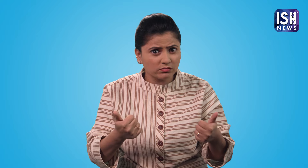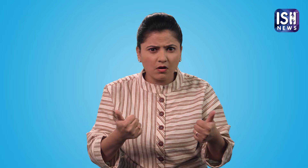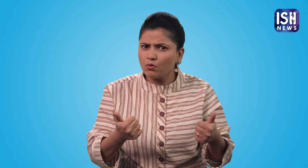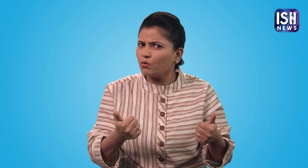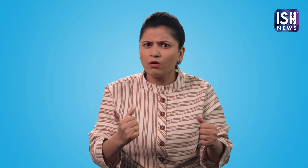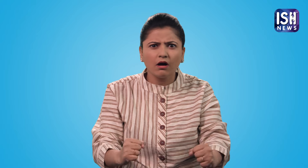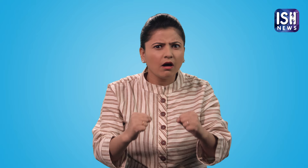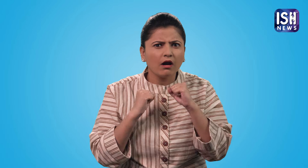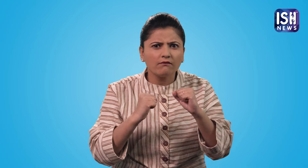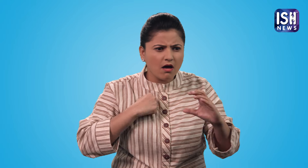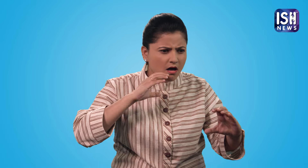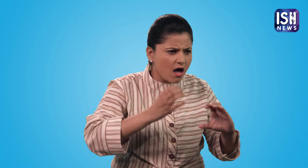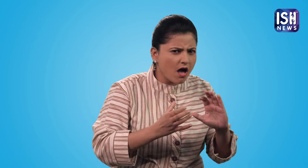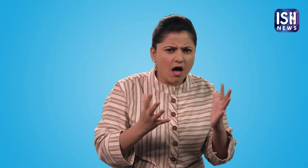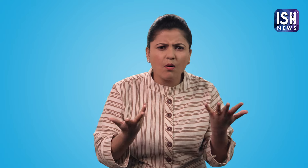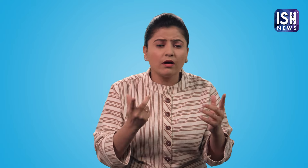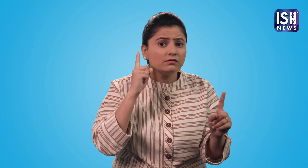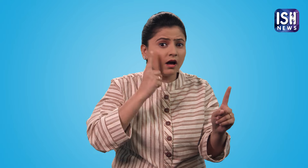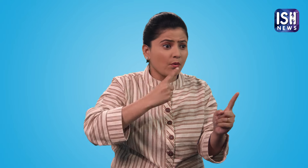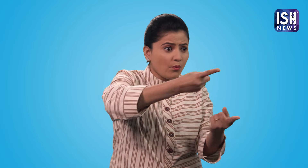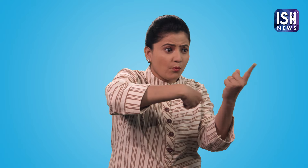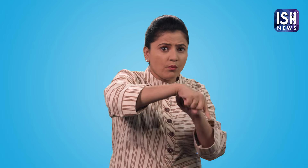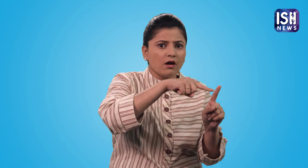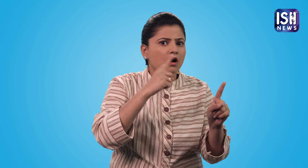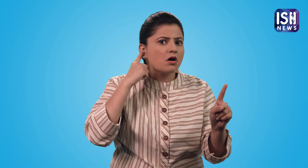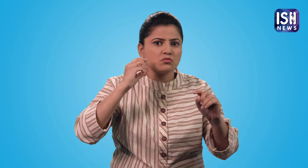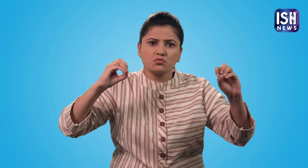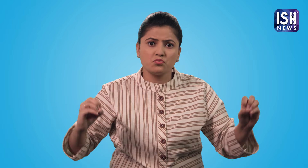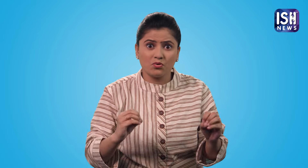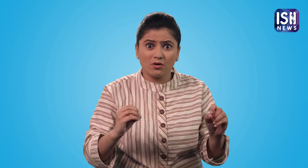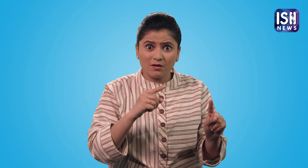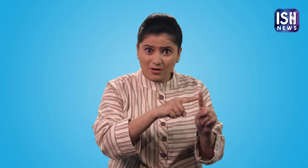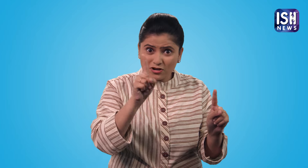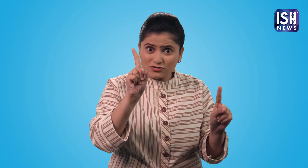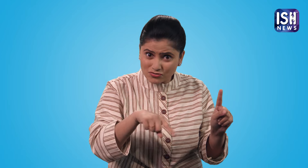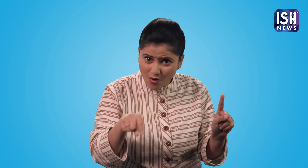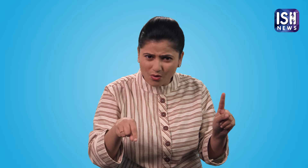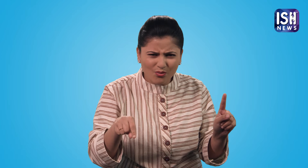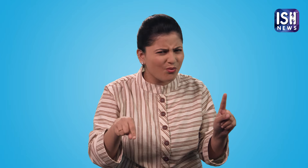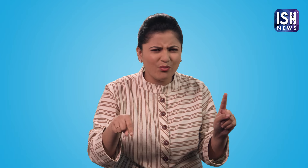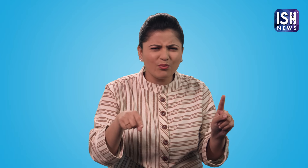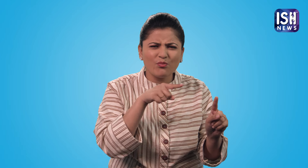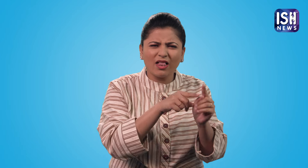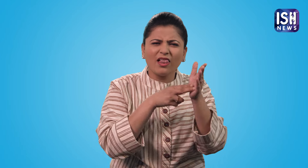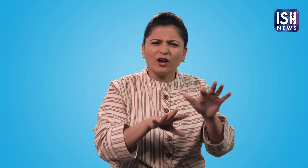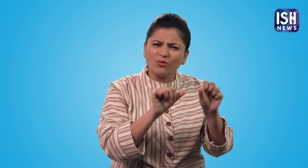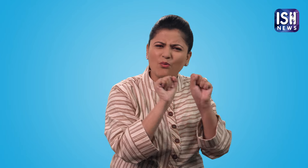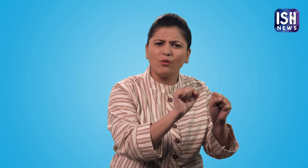क्या भी एक दूसरे से बात कर सकते हैं? नहीं ये एक बहुत बड़ा कम्युनिकेशन गैप होगा सुनना पाना डेफ का दोश नहीं है ये खुद्रत ही है